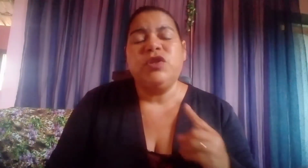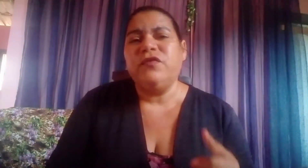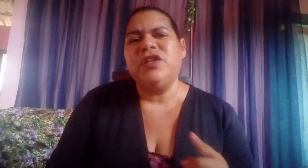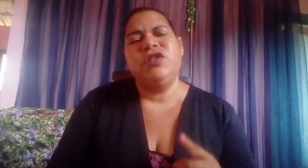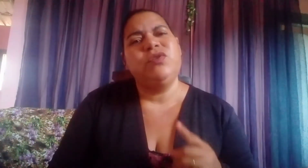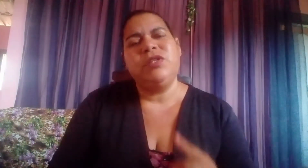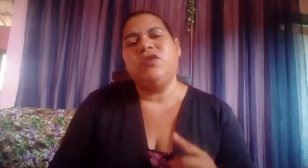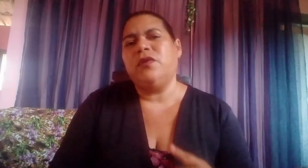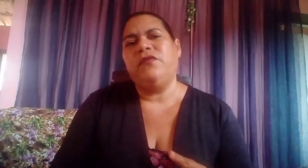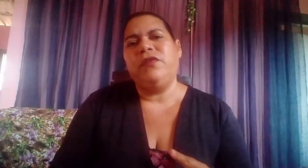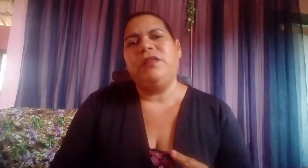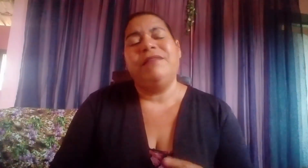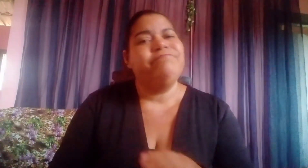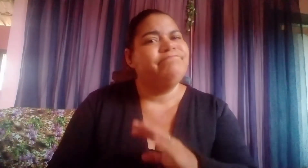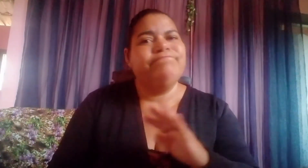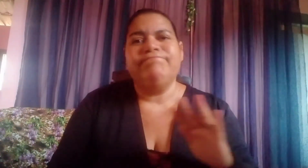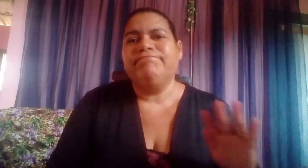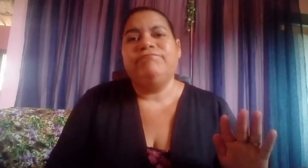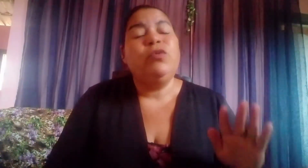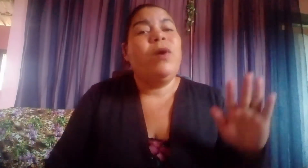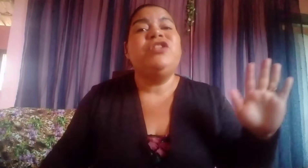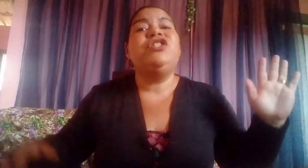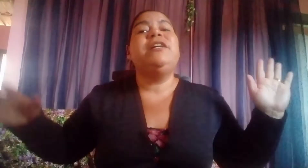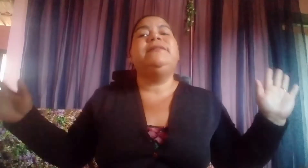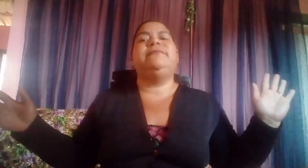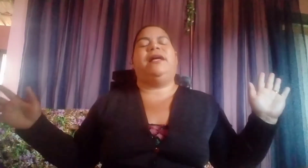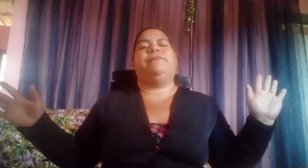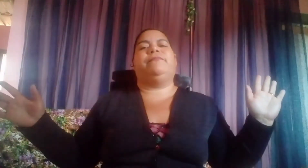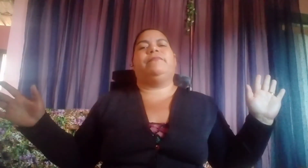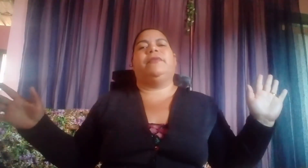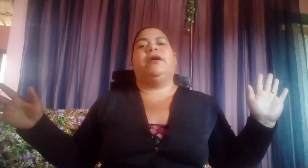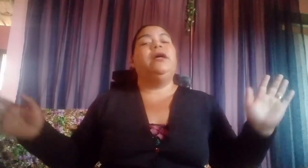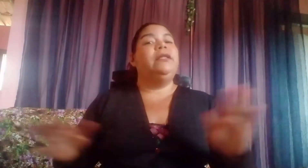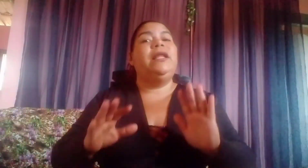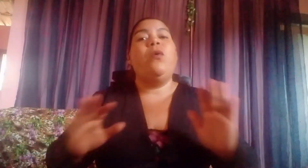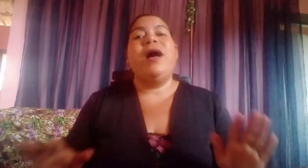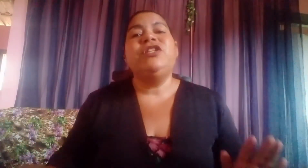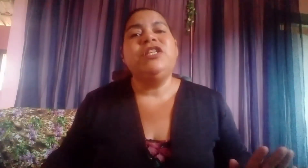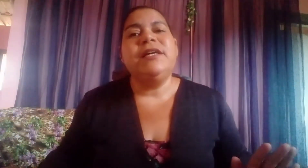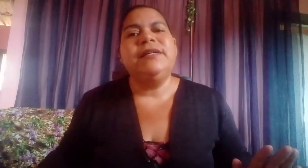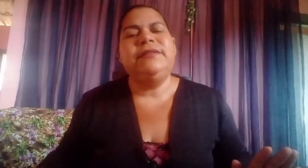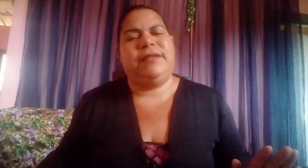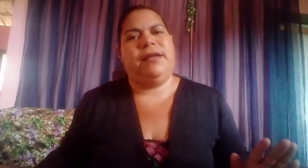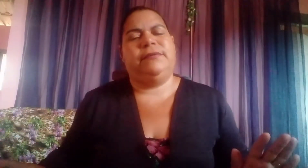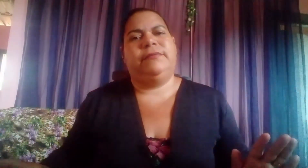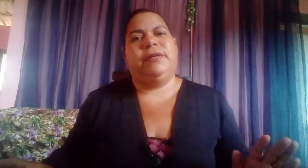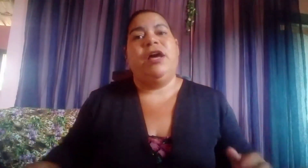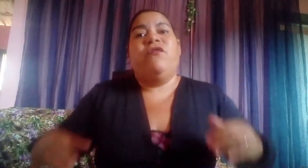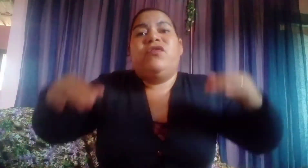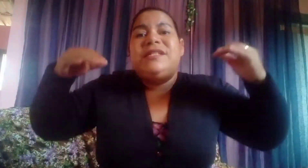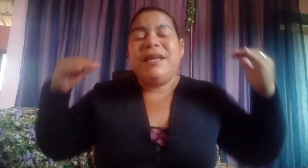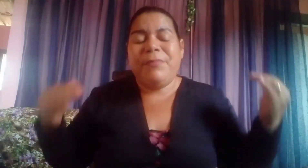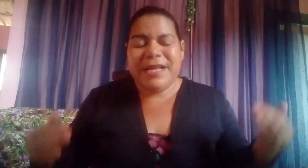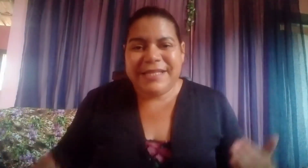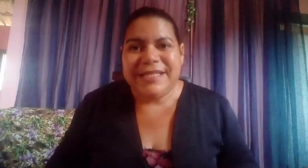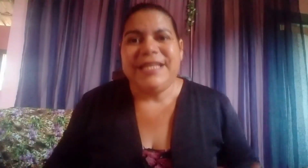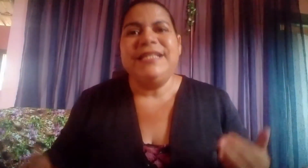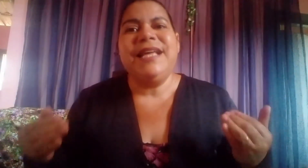tiver Jesus na sua vida, não adianta. Não adianta. Você precisa